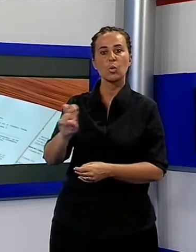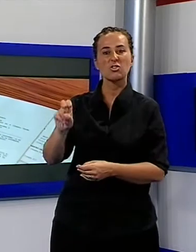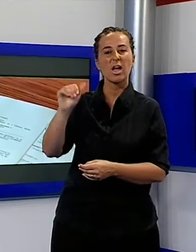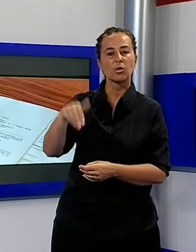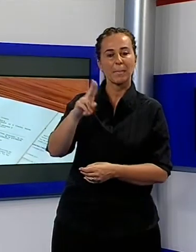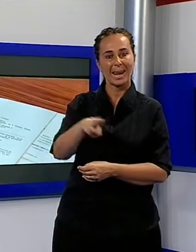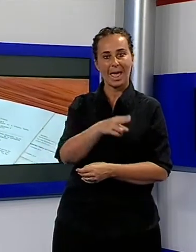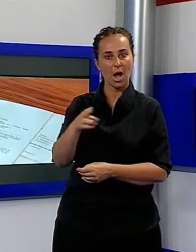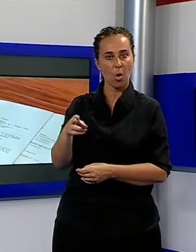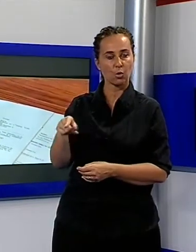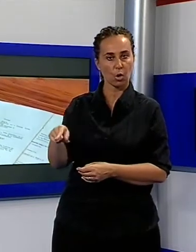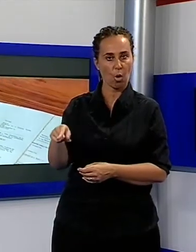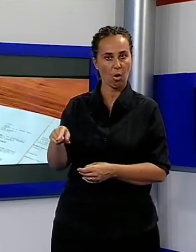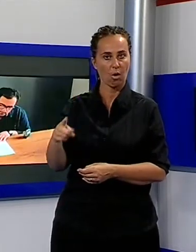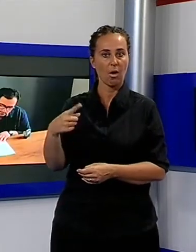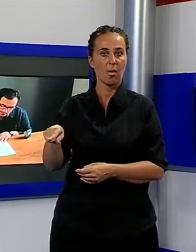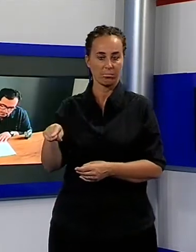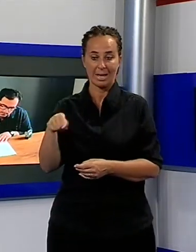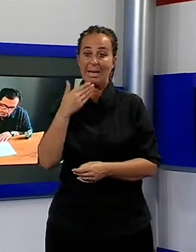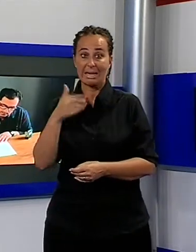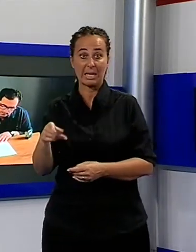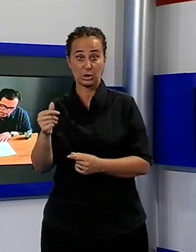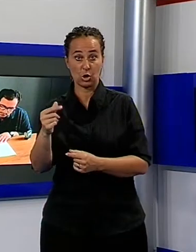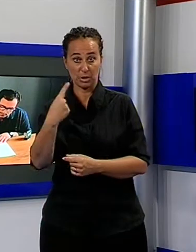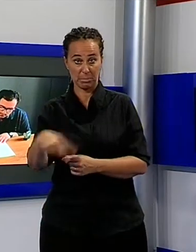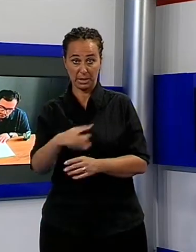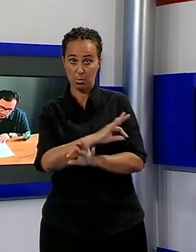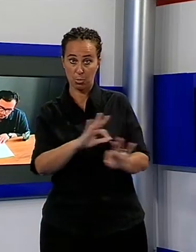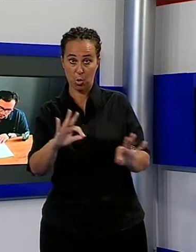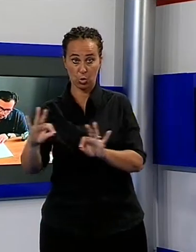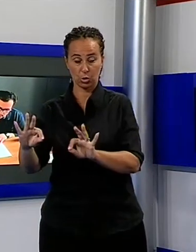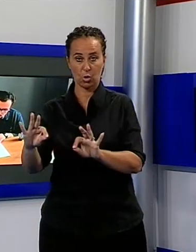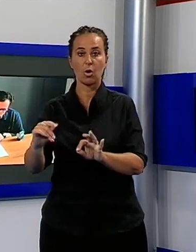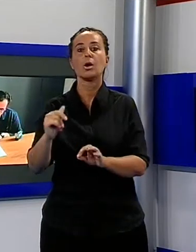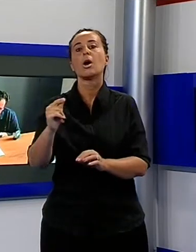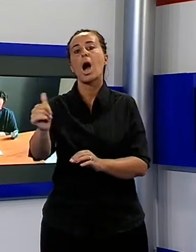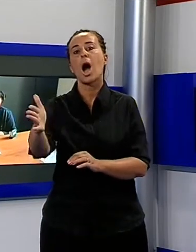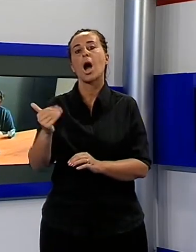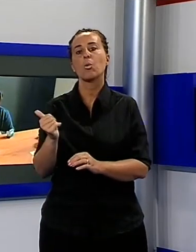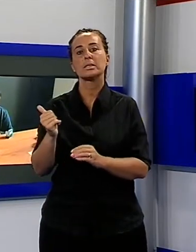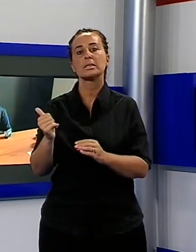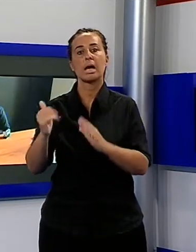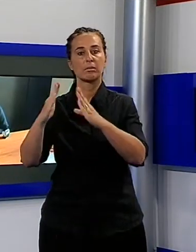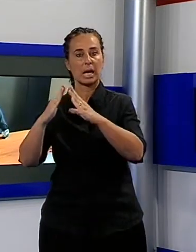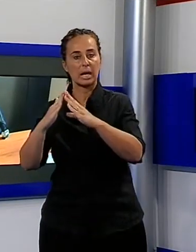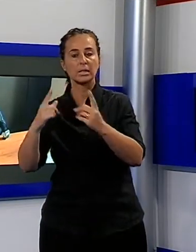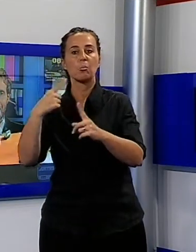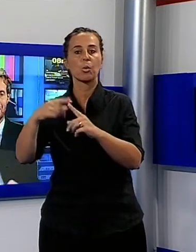al quale la Fraternita di Corzagna potrà acquistare e ristrutturare un immobile dove realizzare la struttura residenziale.